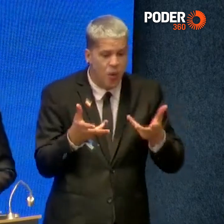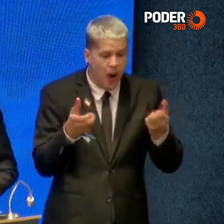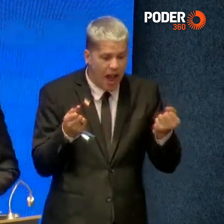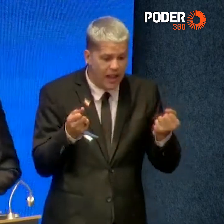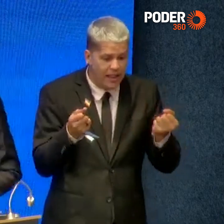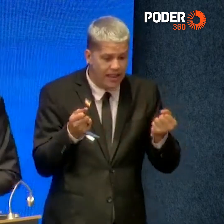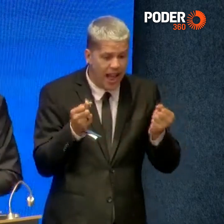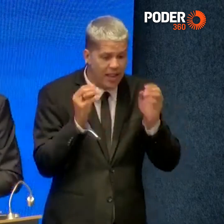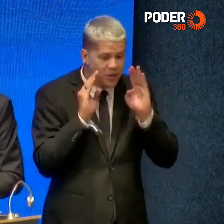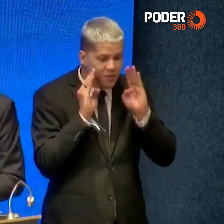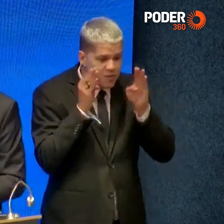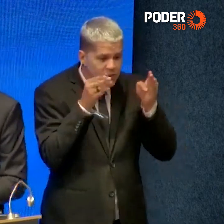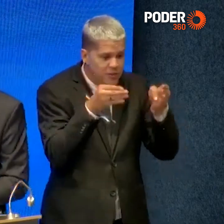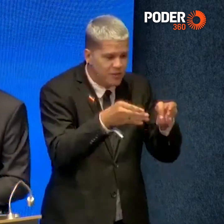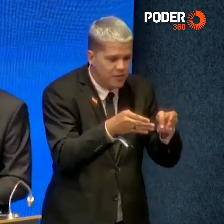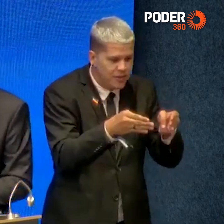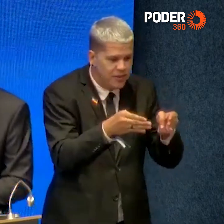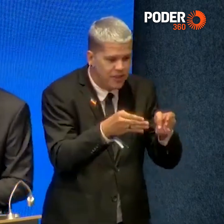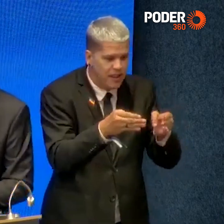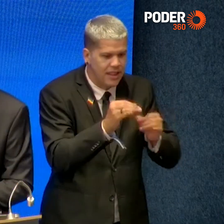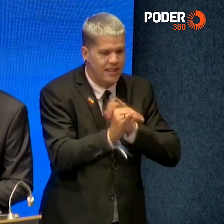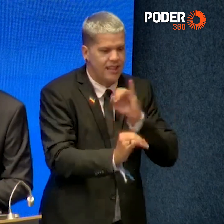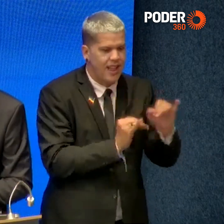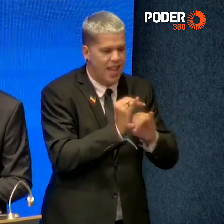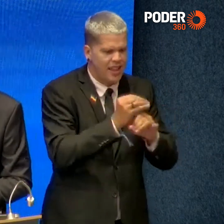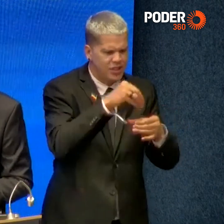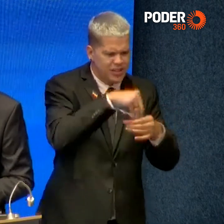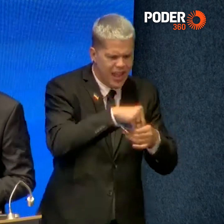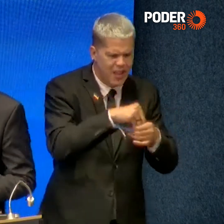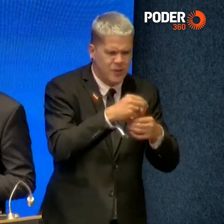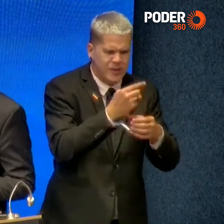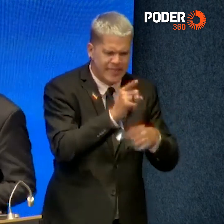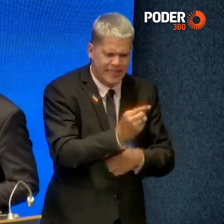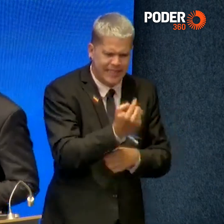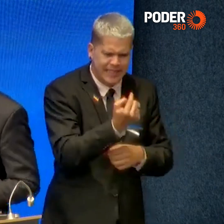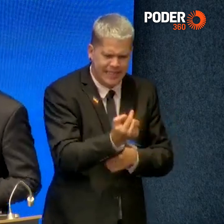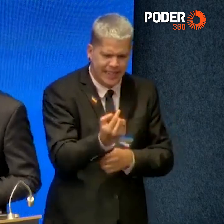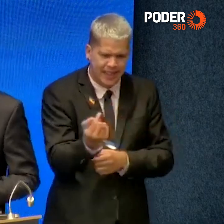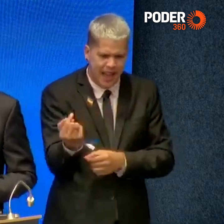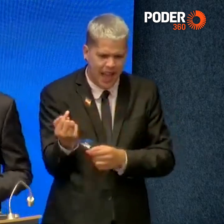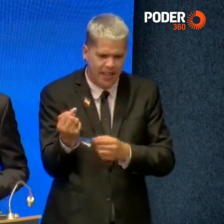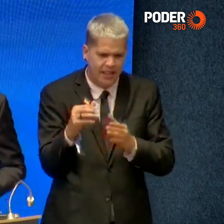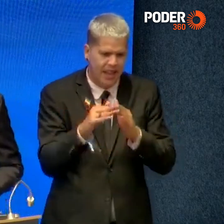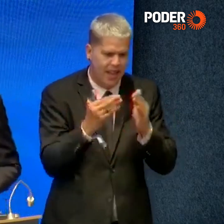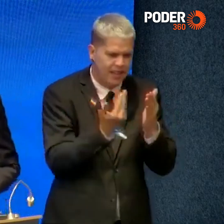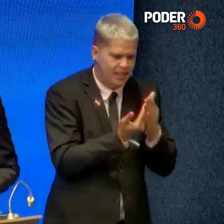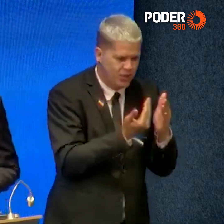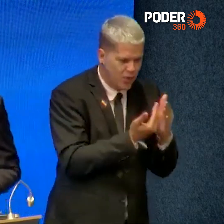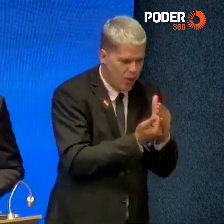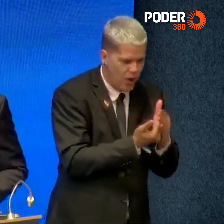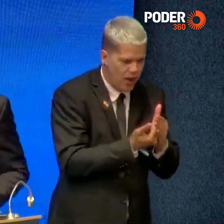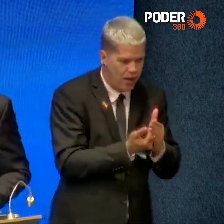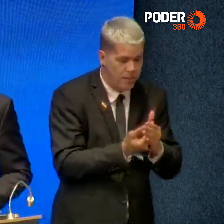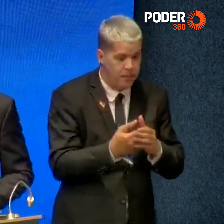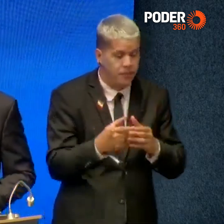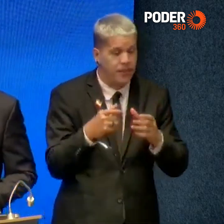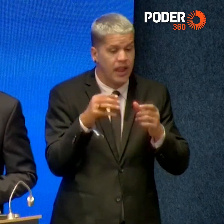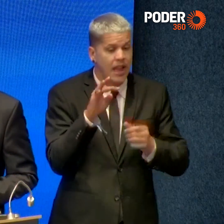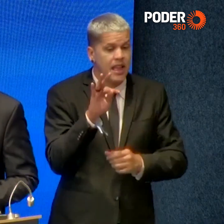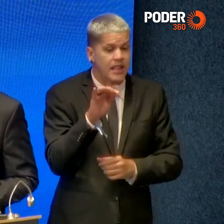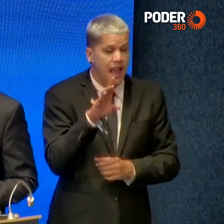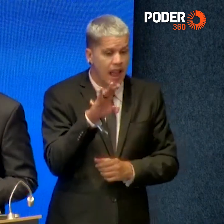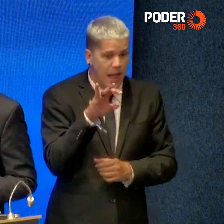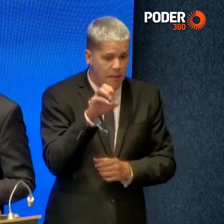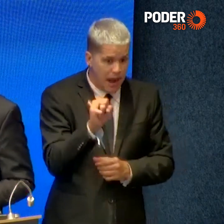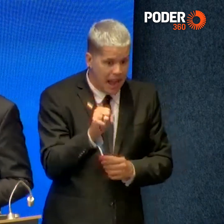conectividade das escolas são tópicos de máxima prioridade, onde a Telebrás é fundamental no